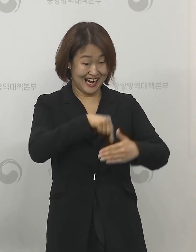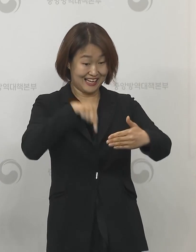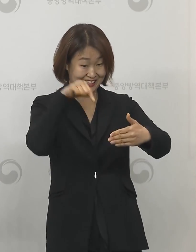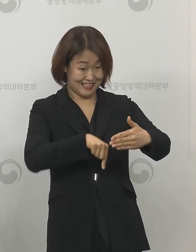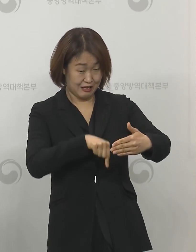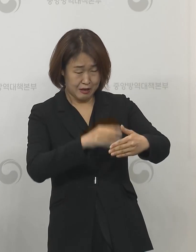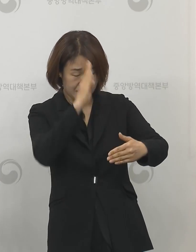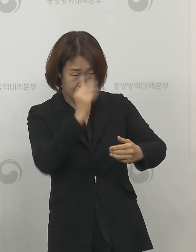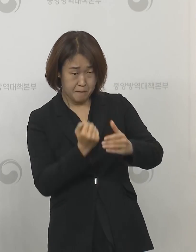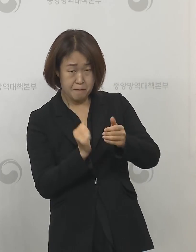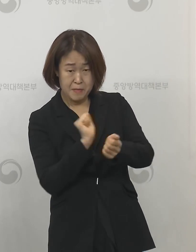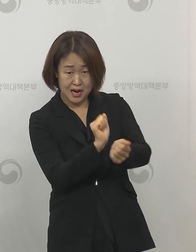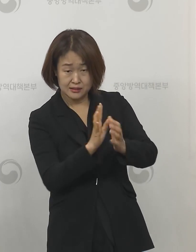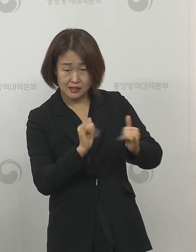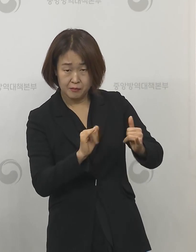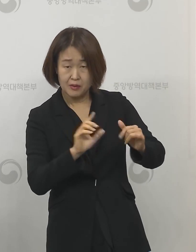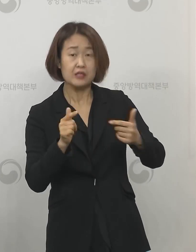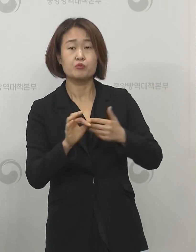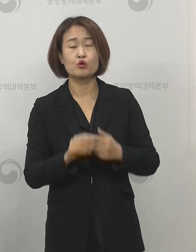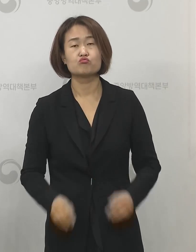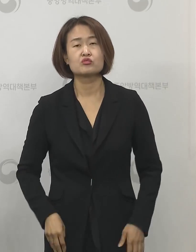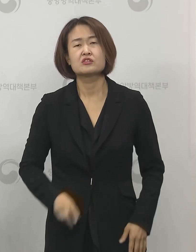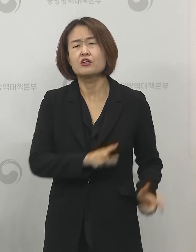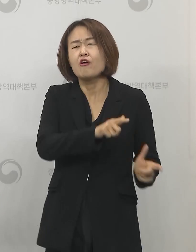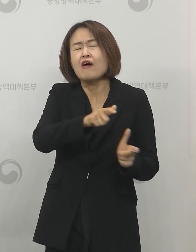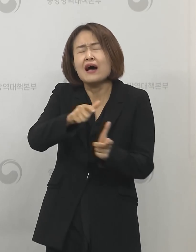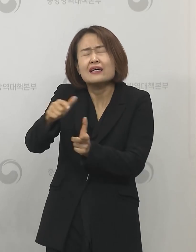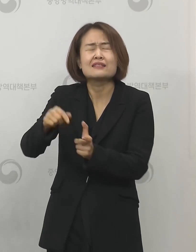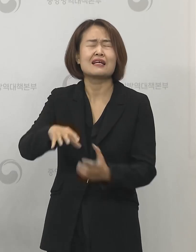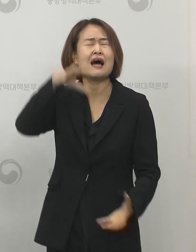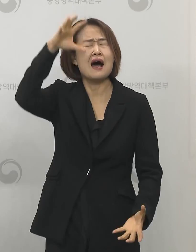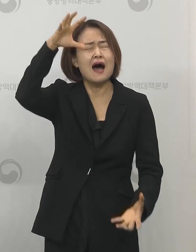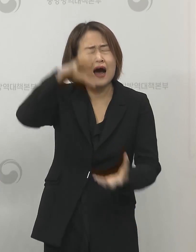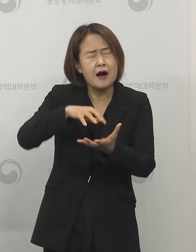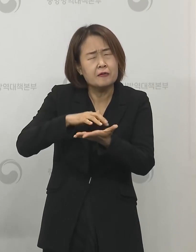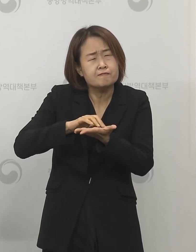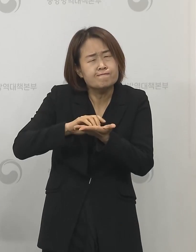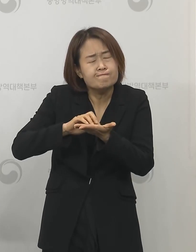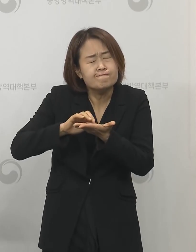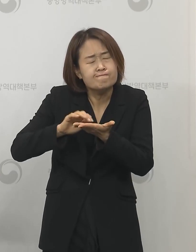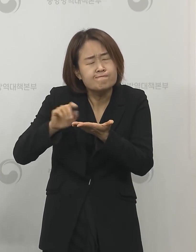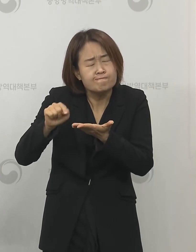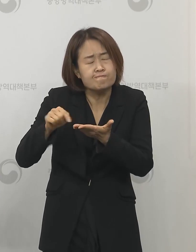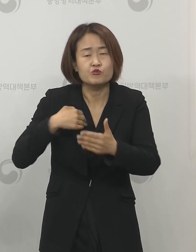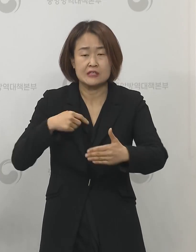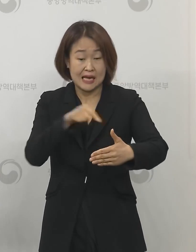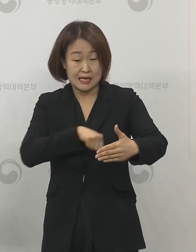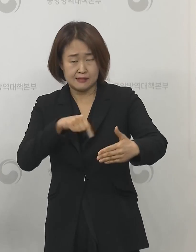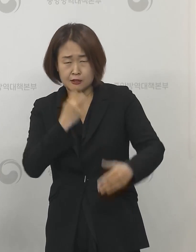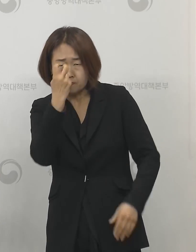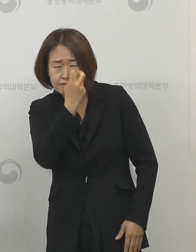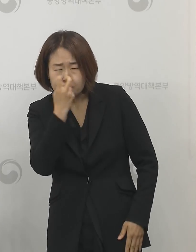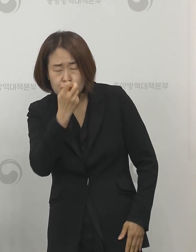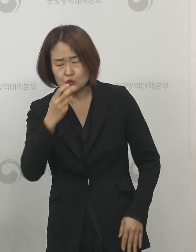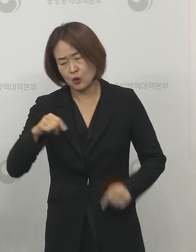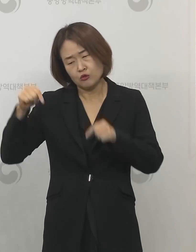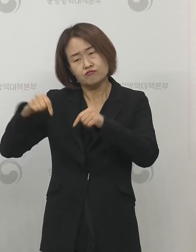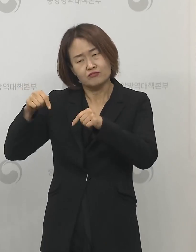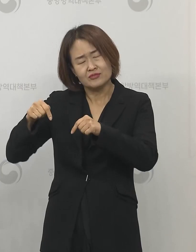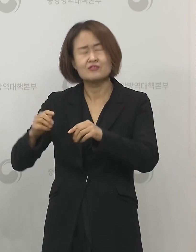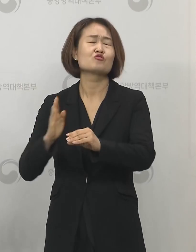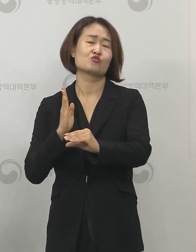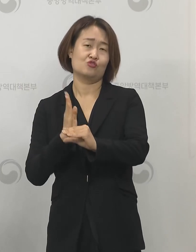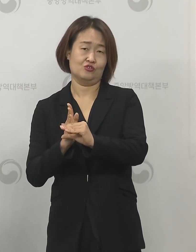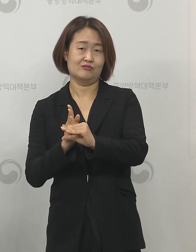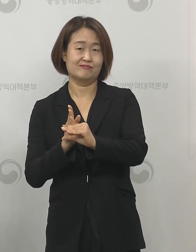안에 있는지 그리고 재생산 지수 같은 그런 다양한 그런 지표들을 놓고 내부에서는 검토와 논의를 진행하고 있다고